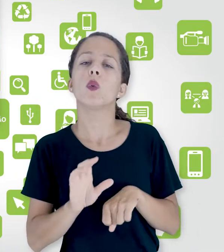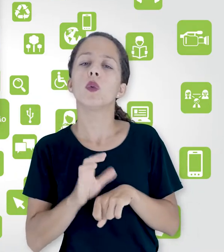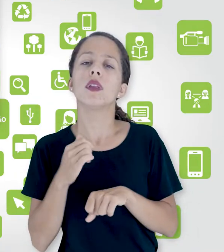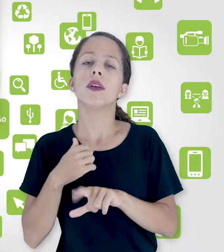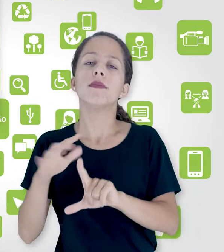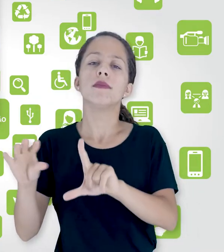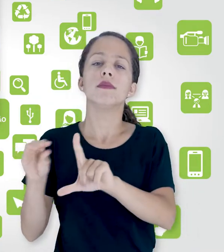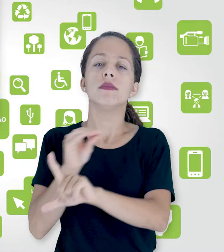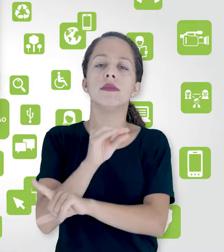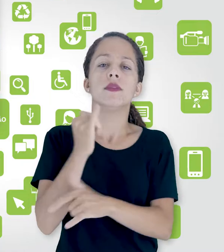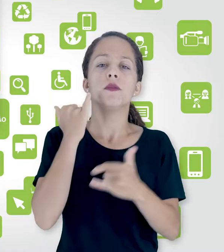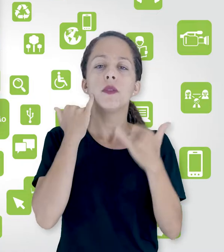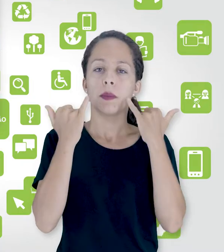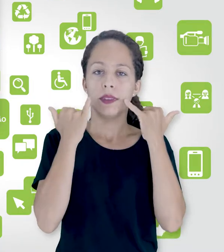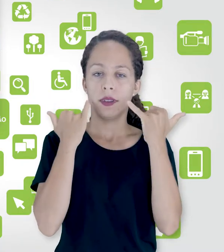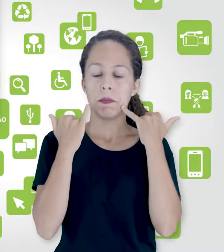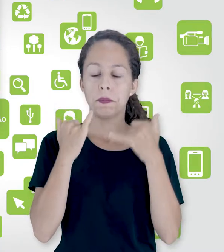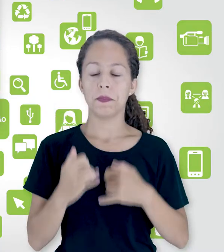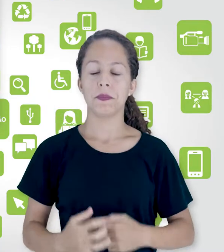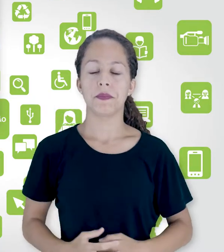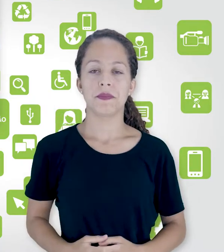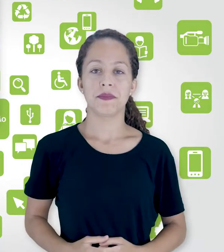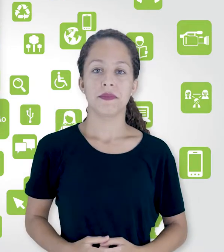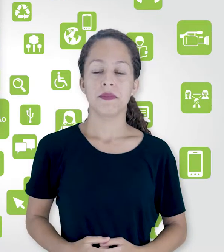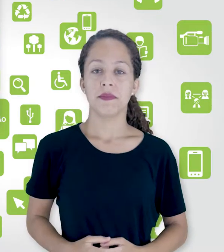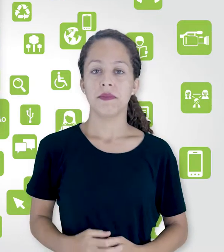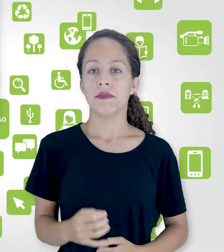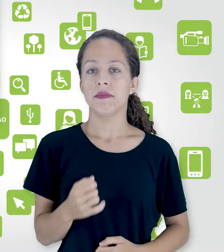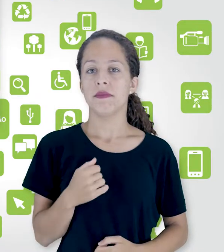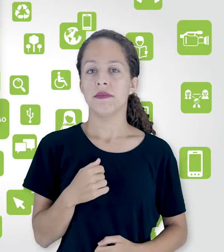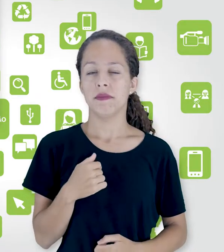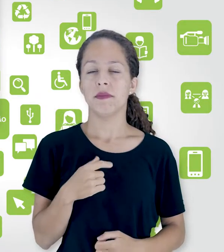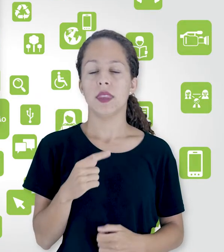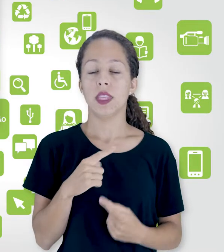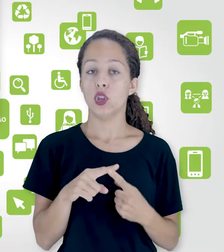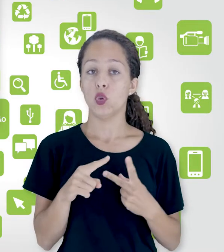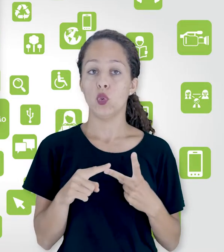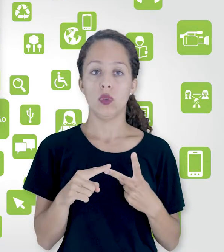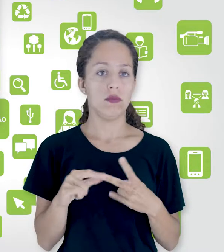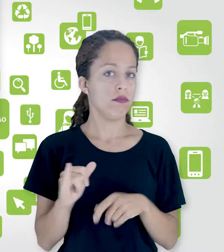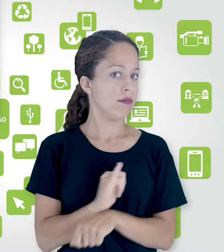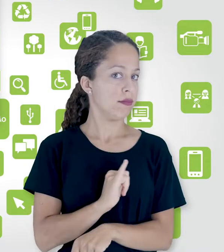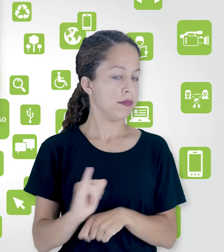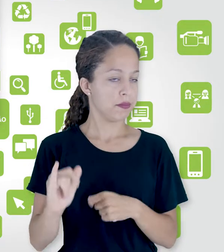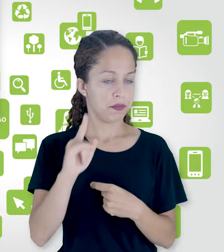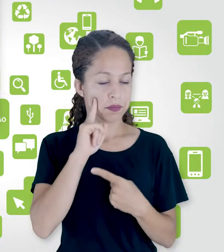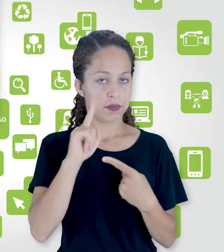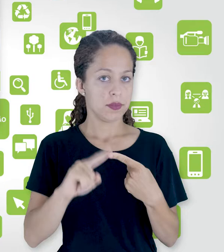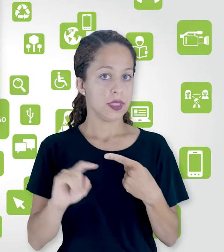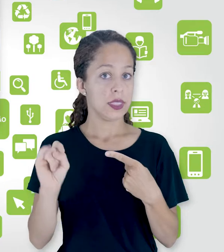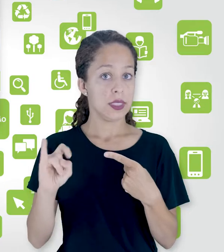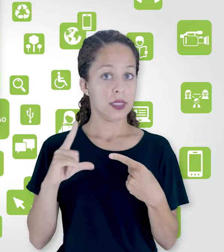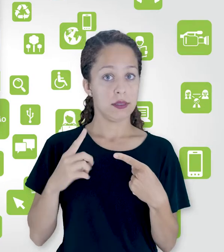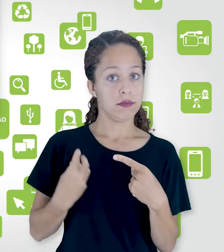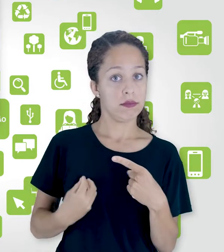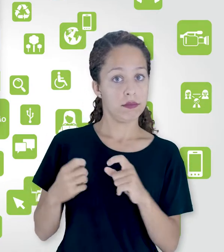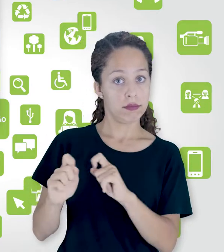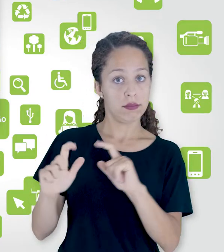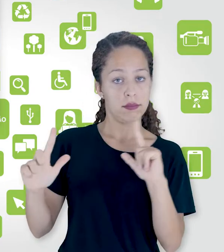importar as informações. Então eu tenho duas formas de fazer isso. Se ele já aparecer aqui, eu já posso selecionar, mas ele não